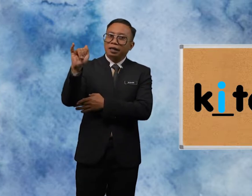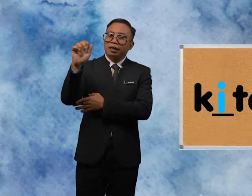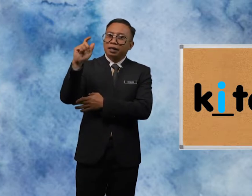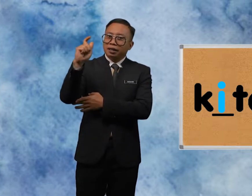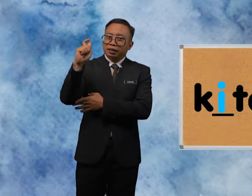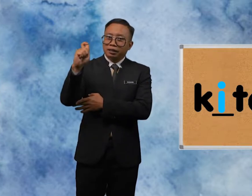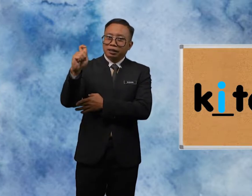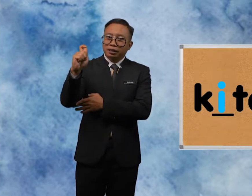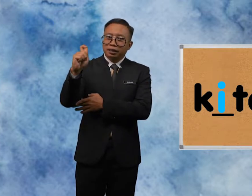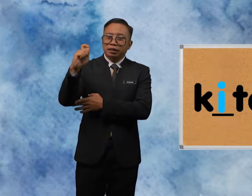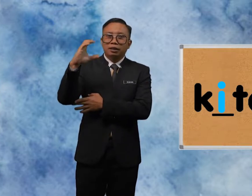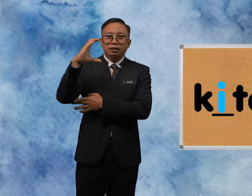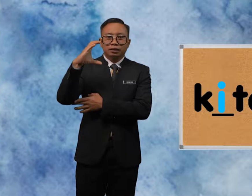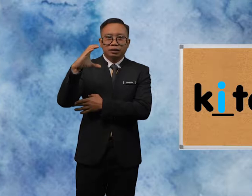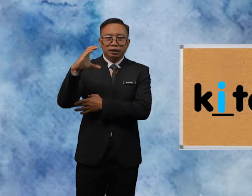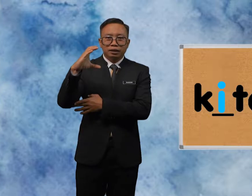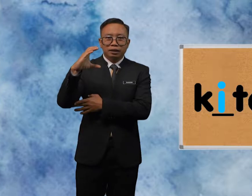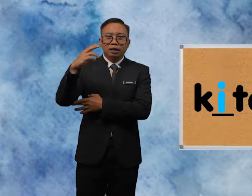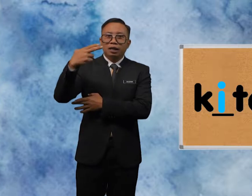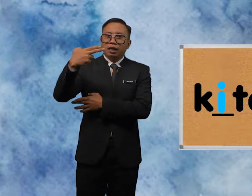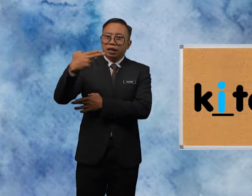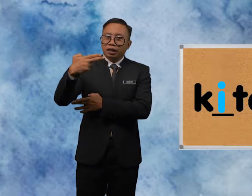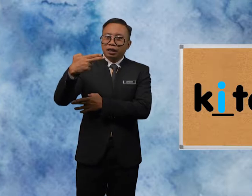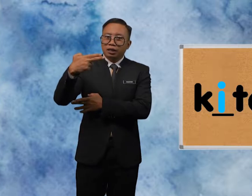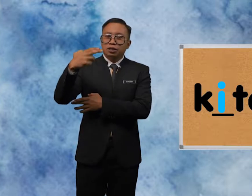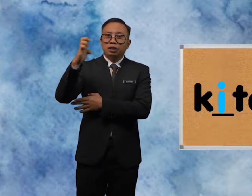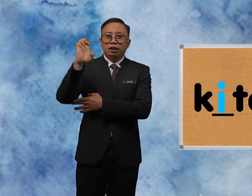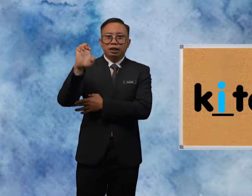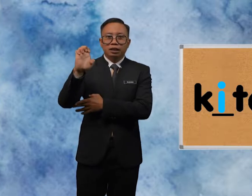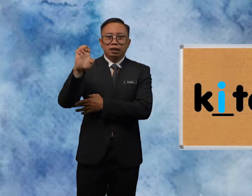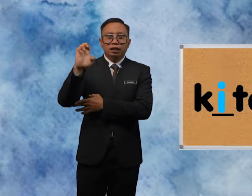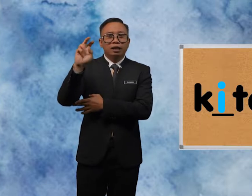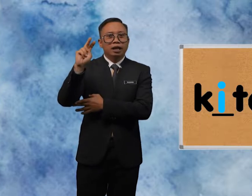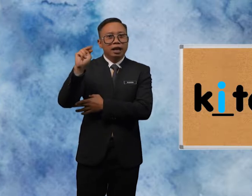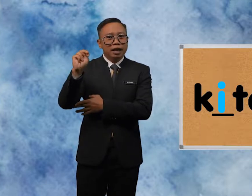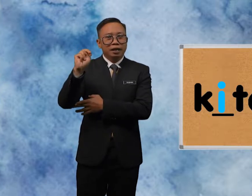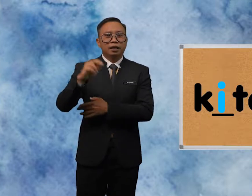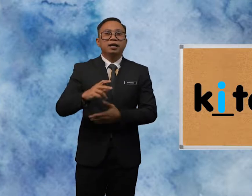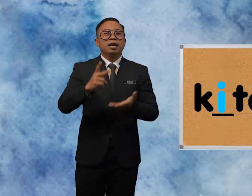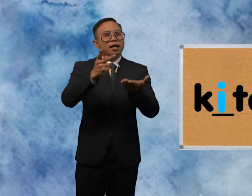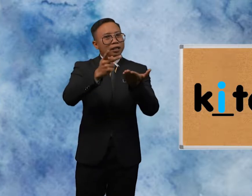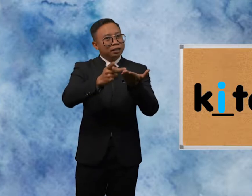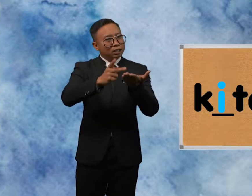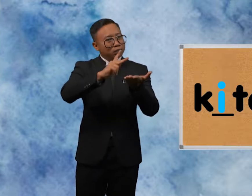-T-C-H-E-N Kitchen